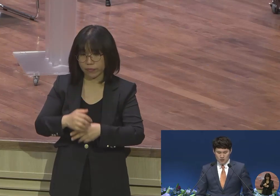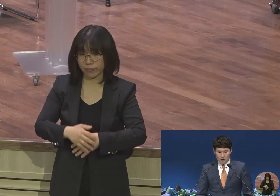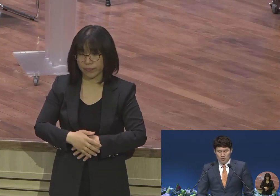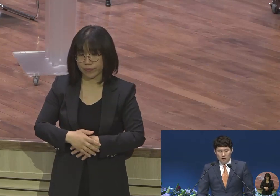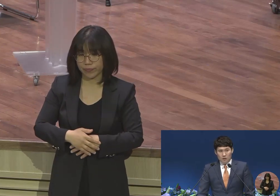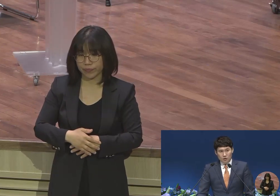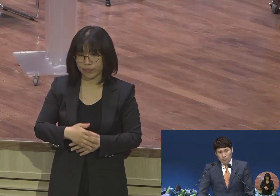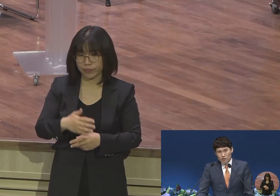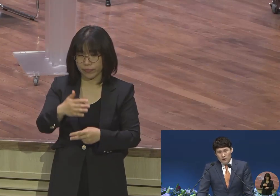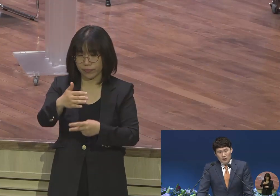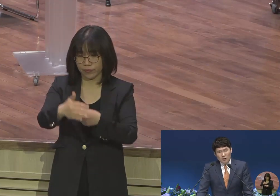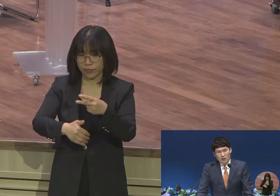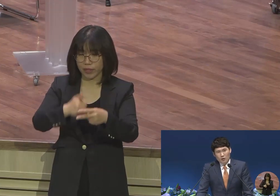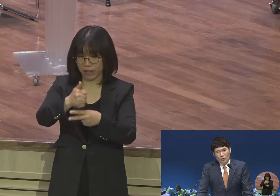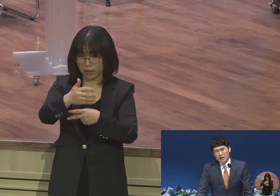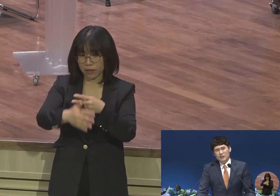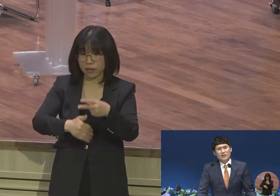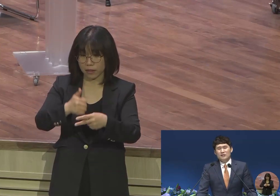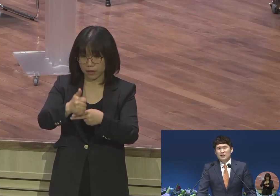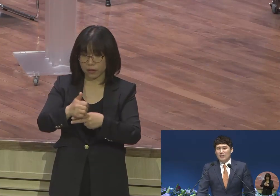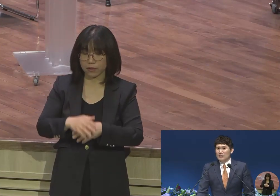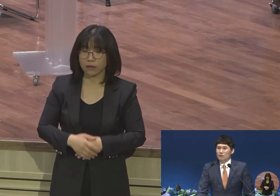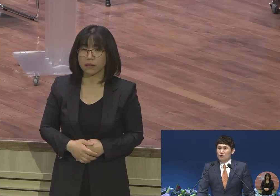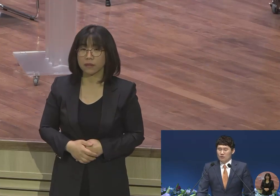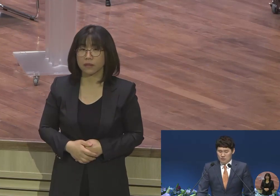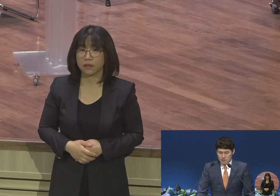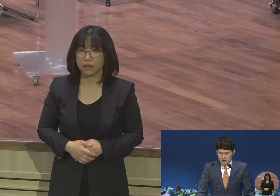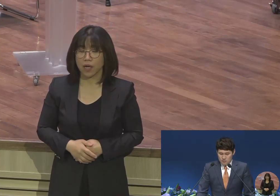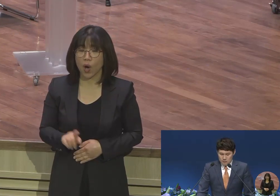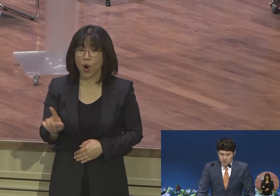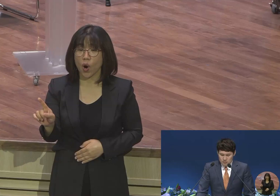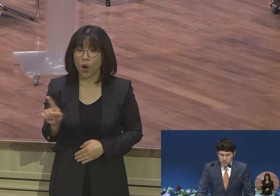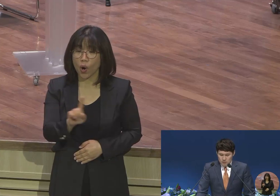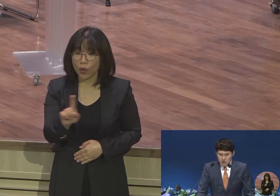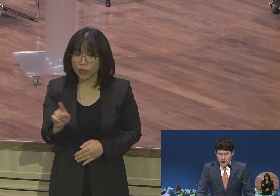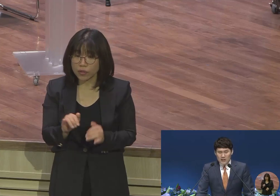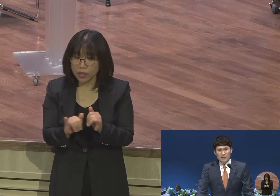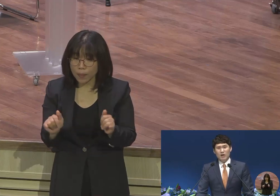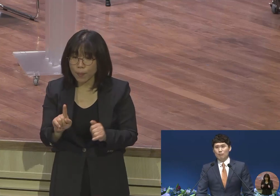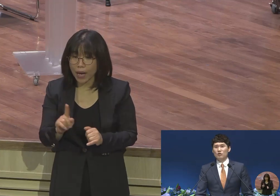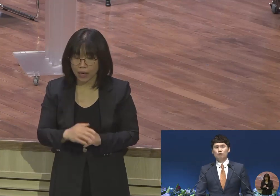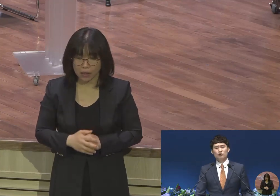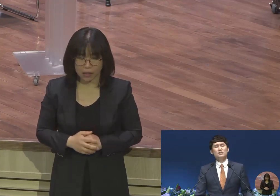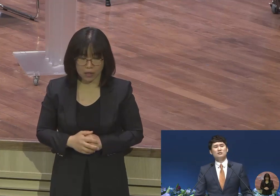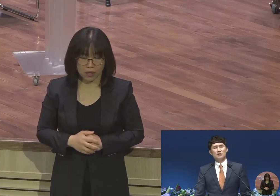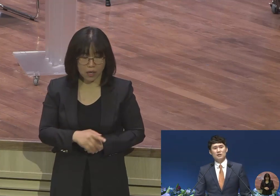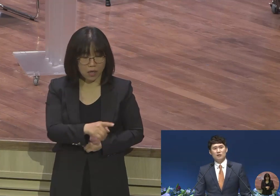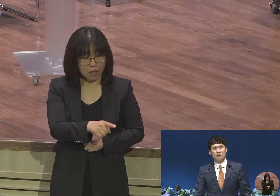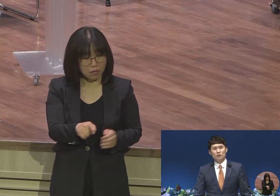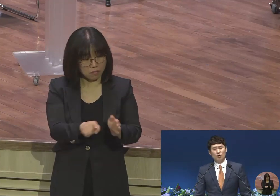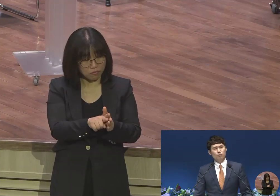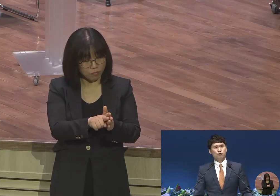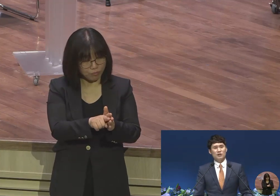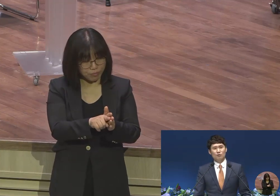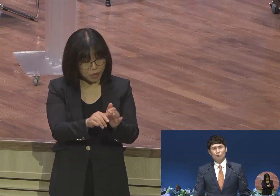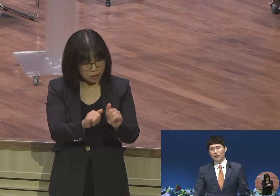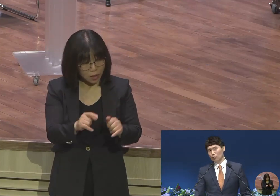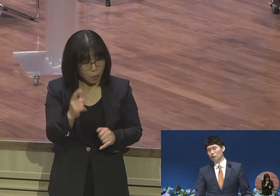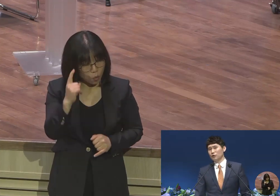어떤 분들이 왜 신자들은 가난하고 하나님을 안 믿는 불신자들이 더 부자고 왜 돈을 더